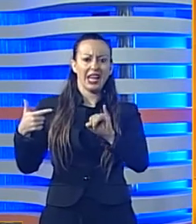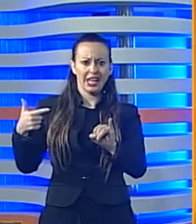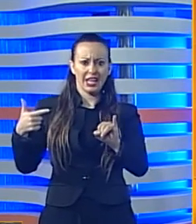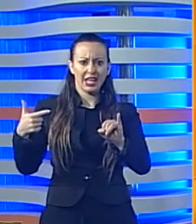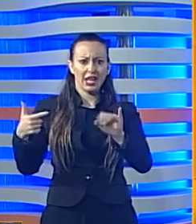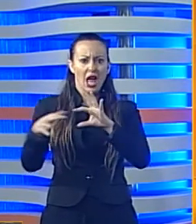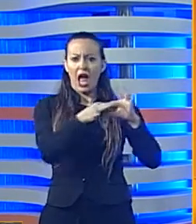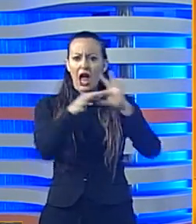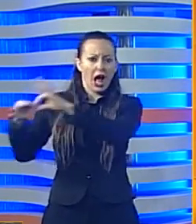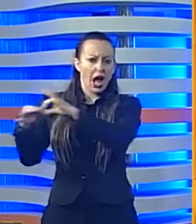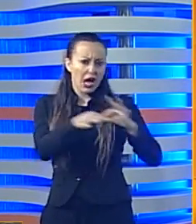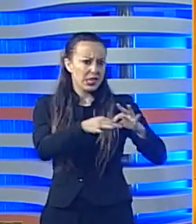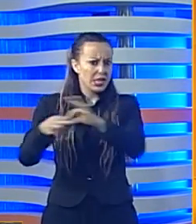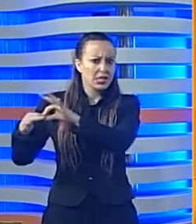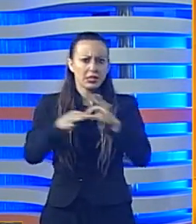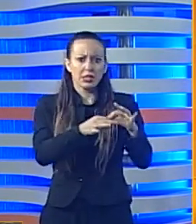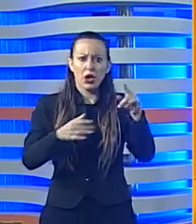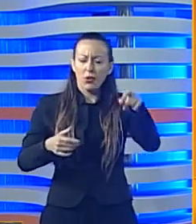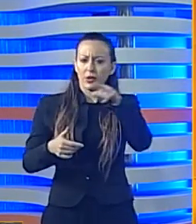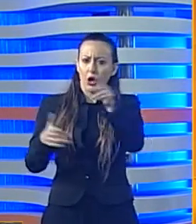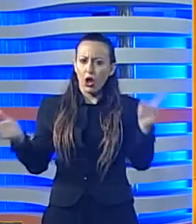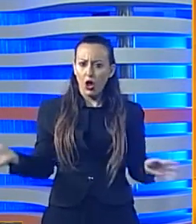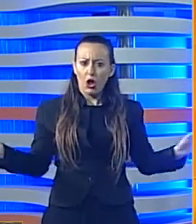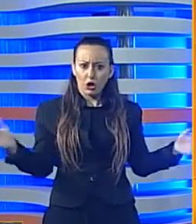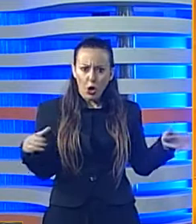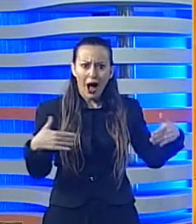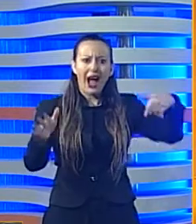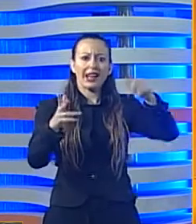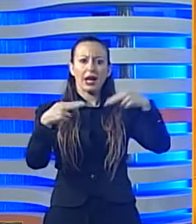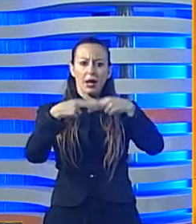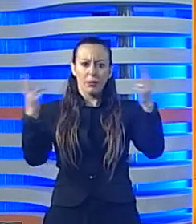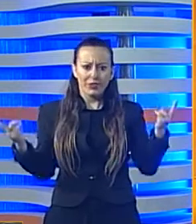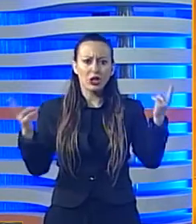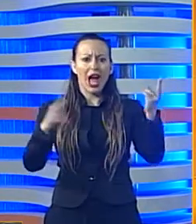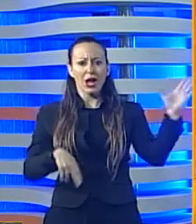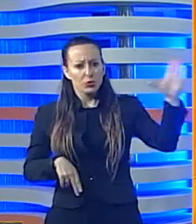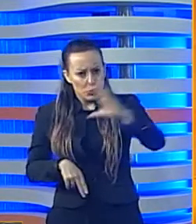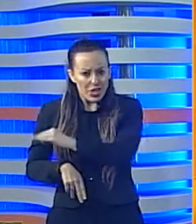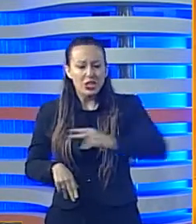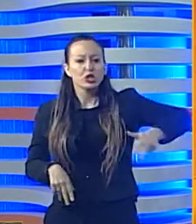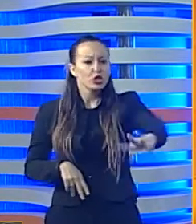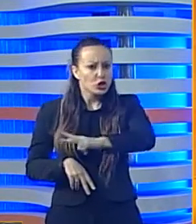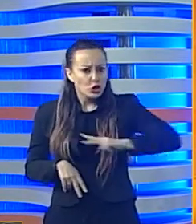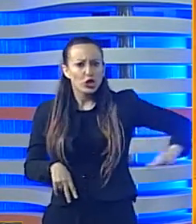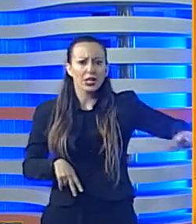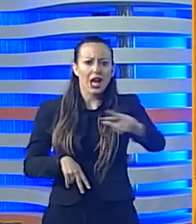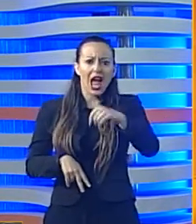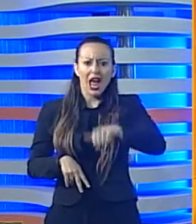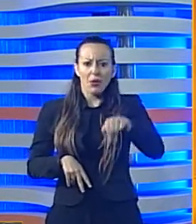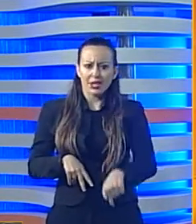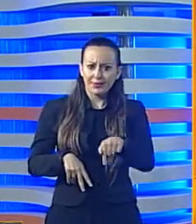Sicilia e l'endrine calabresi. Accertate 27 estorsioni a imprese,